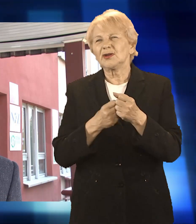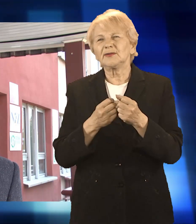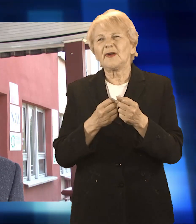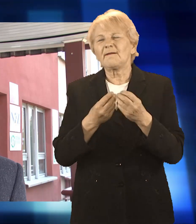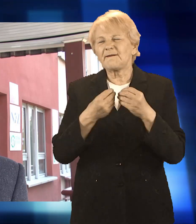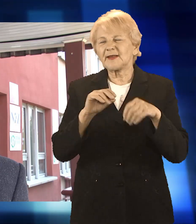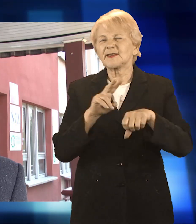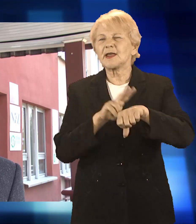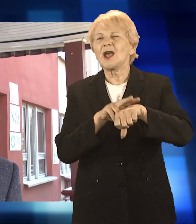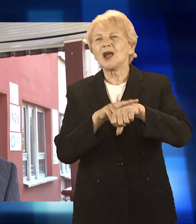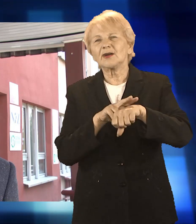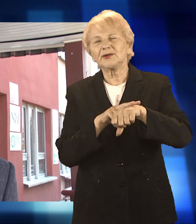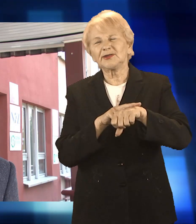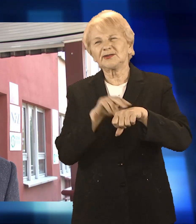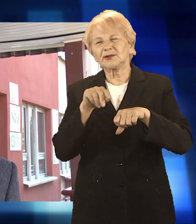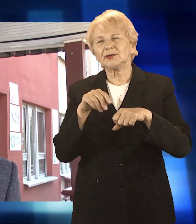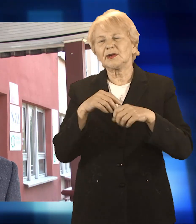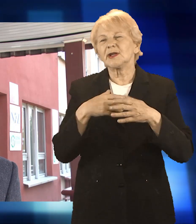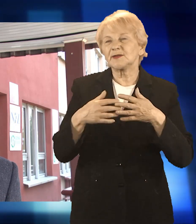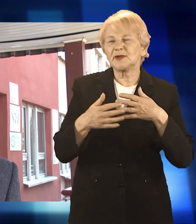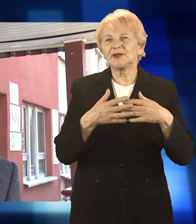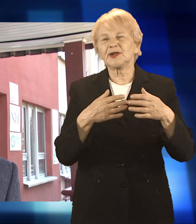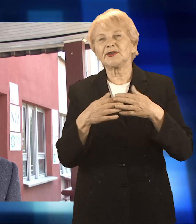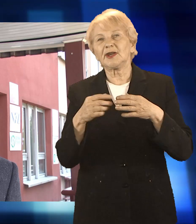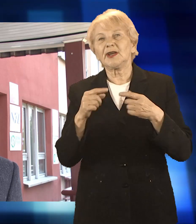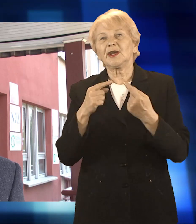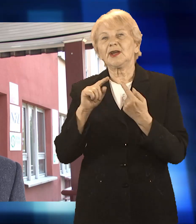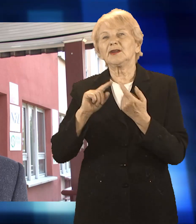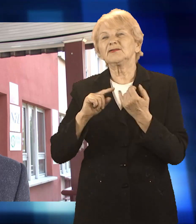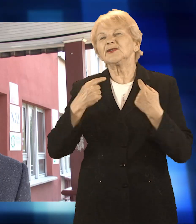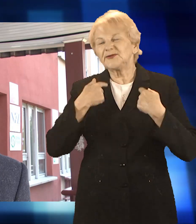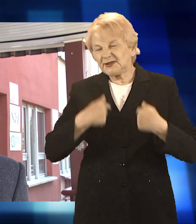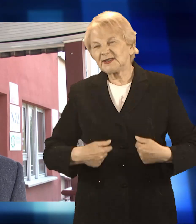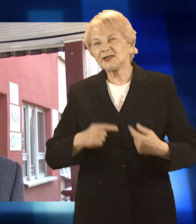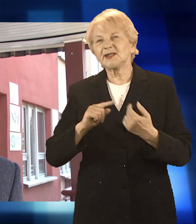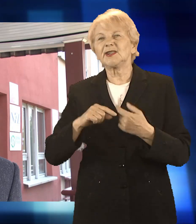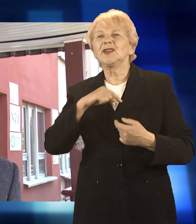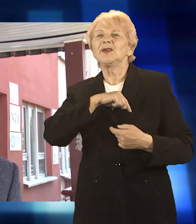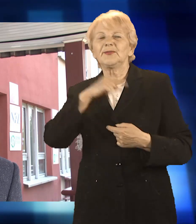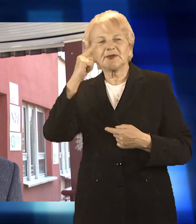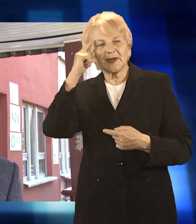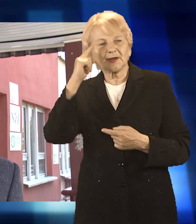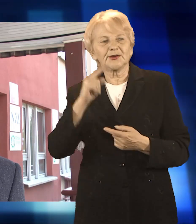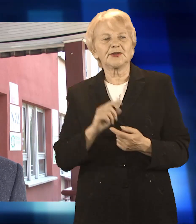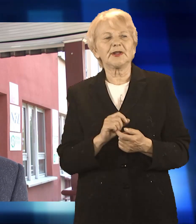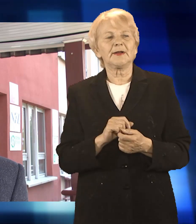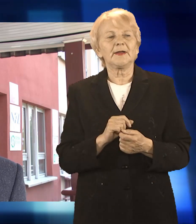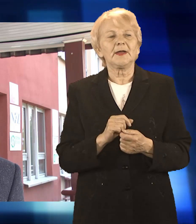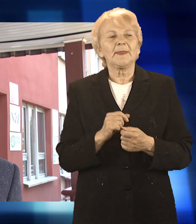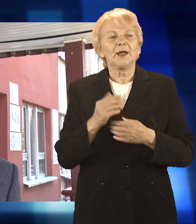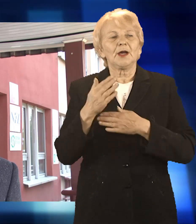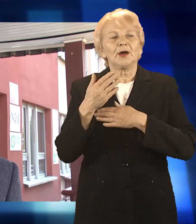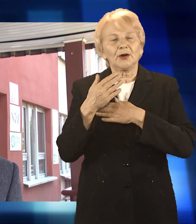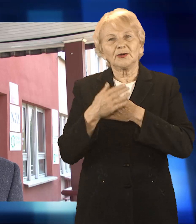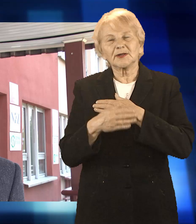Ale sądzę, że większość tych zakażeń to są kontakty zewnętrzne. Natomiast ostatnio również wśród